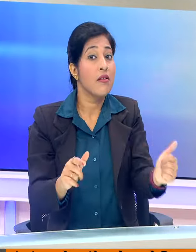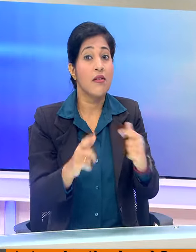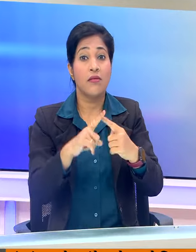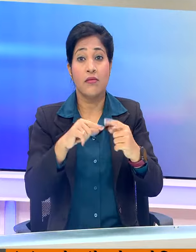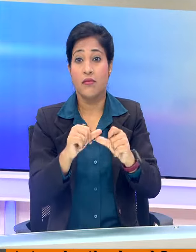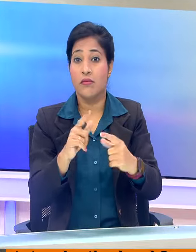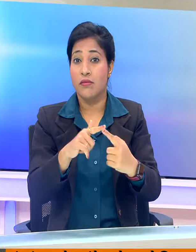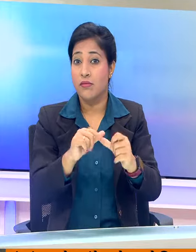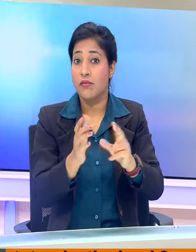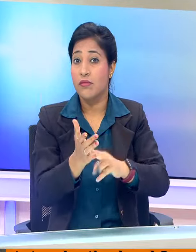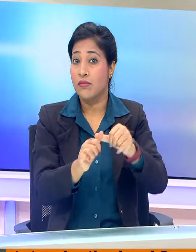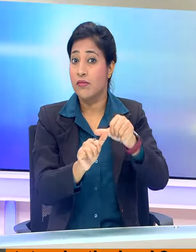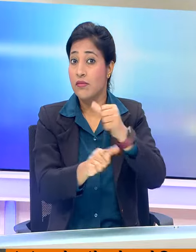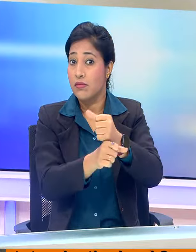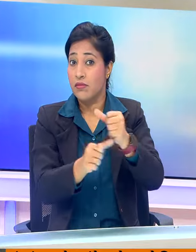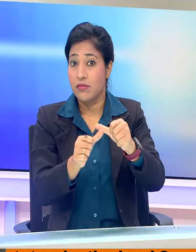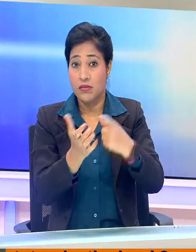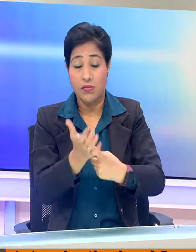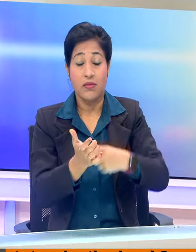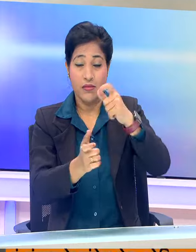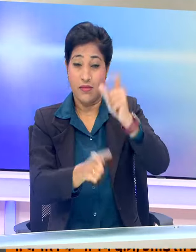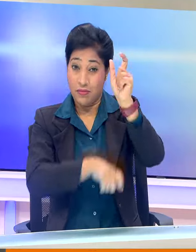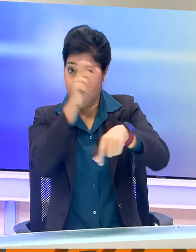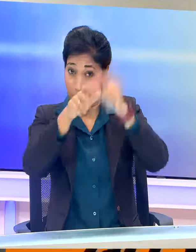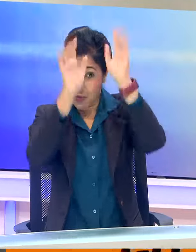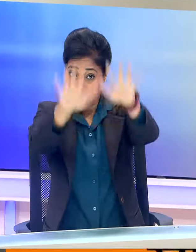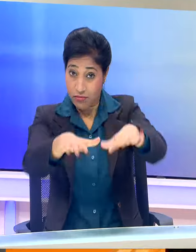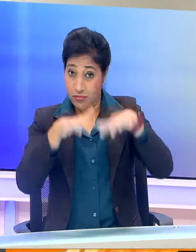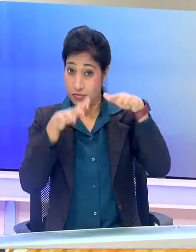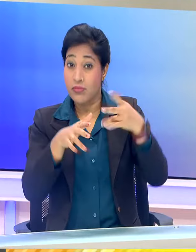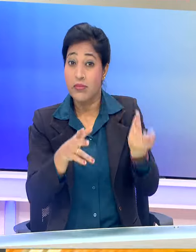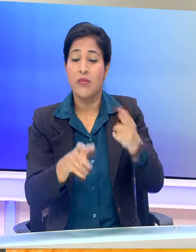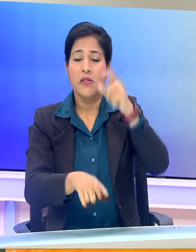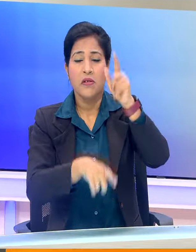चाटानगर में एक रोडशो और जनसभा को भी सम्भोधित करेंगे